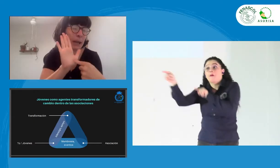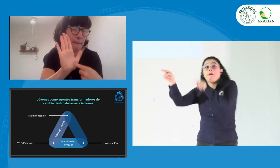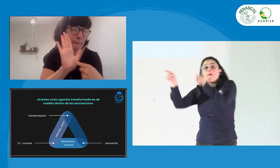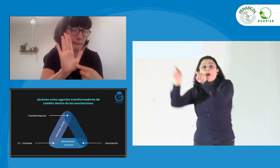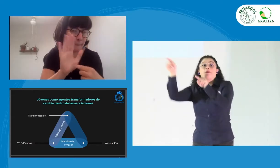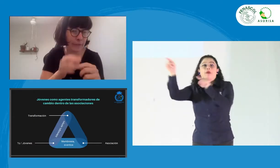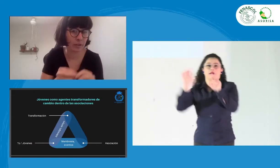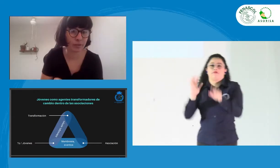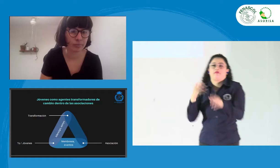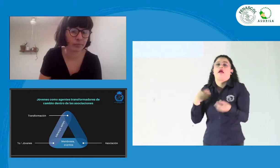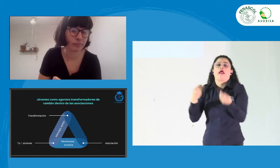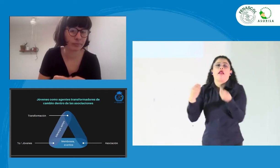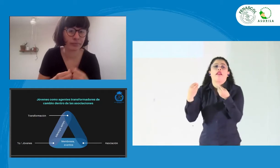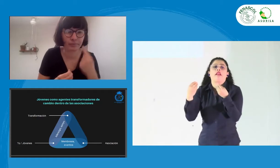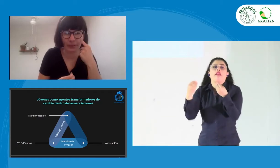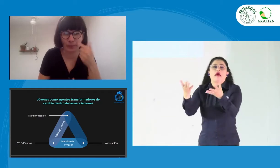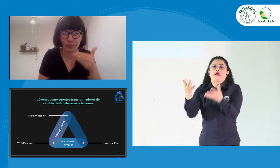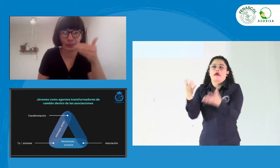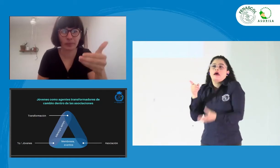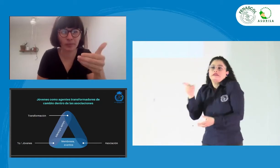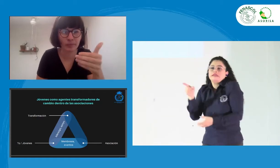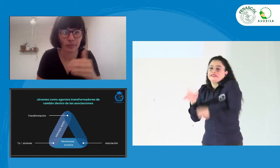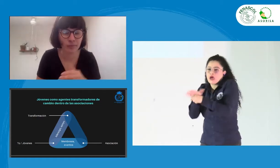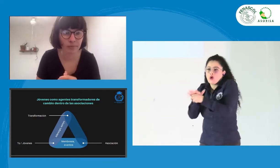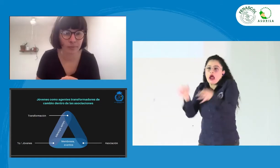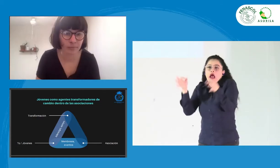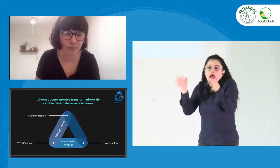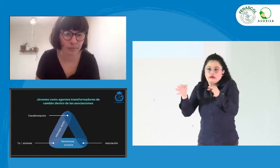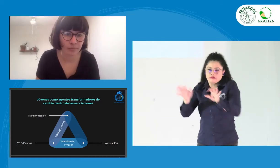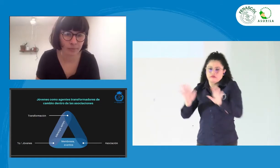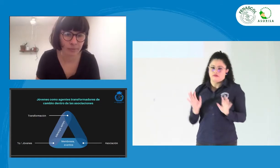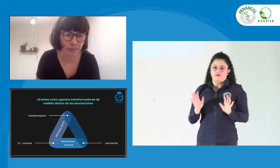y buscar ese cambio. Y que pueden ser ejemplos. Siguiente.